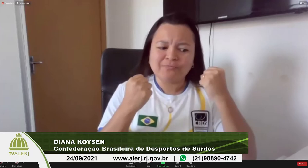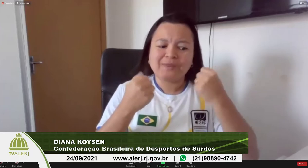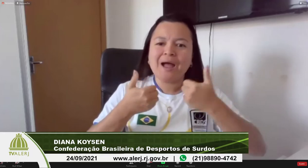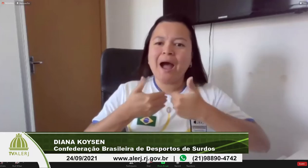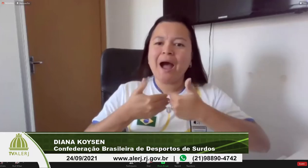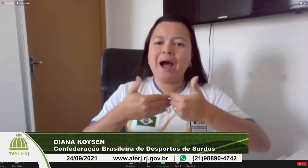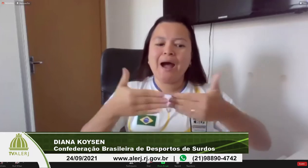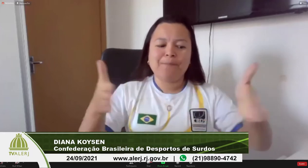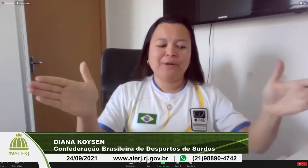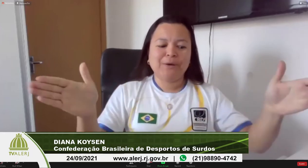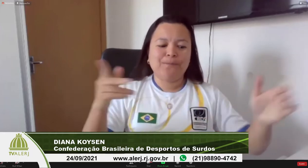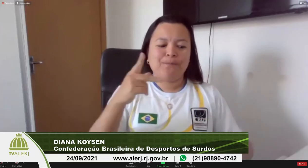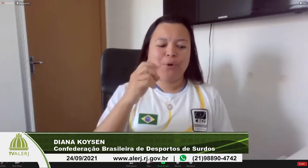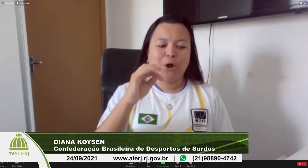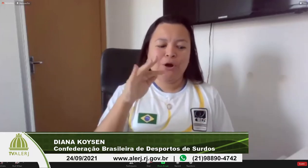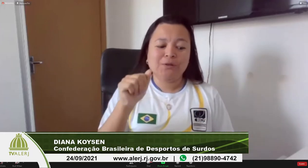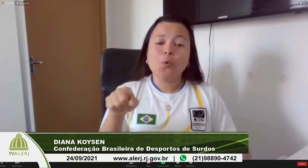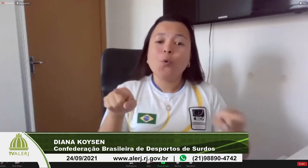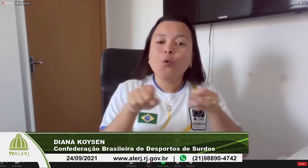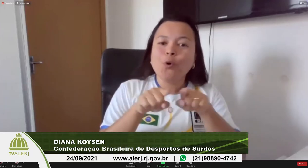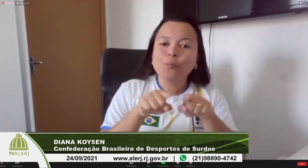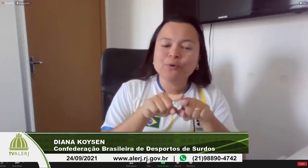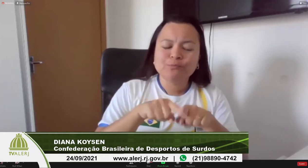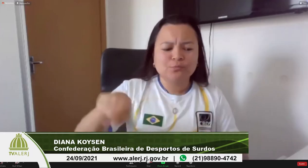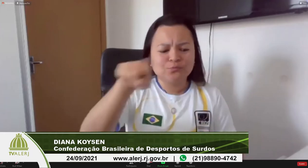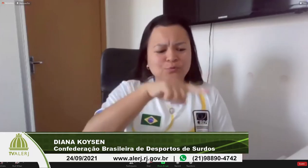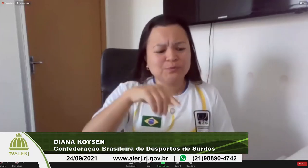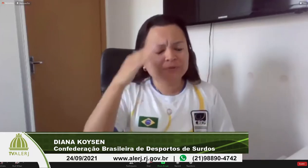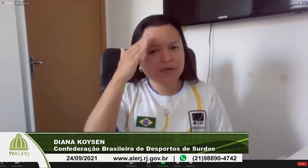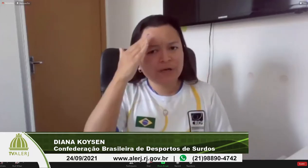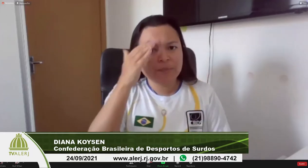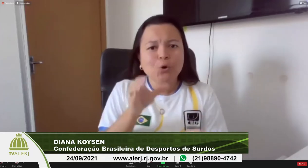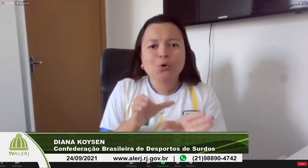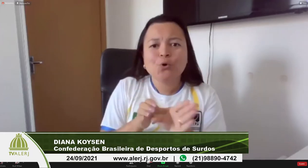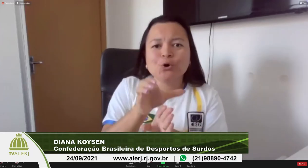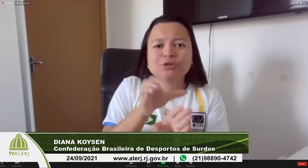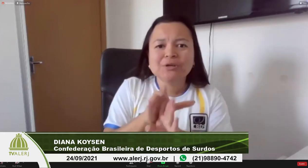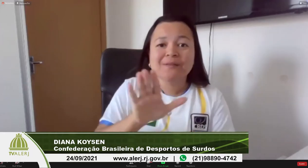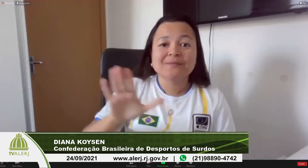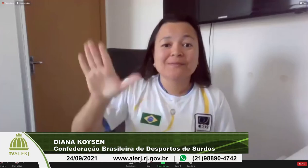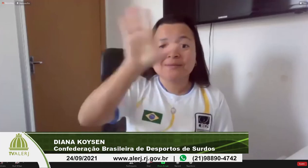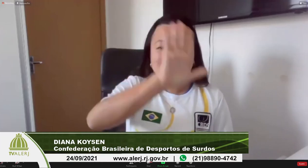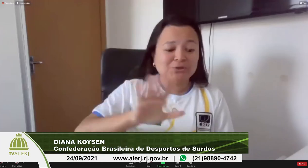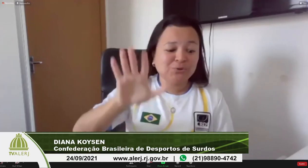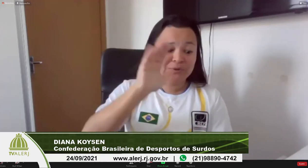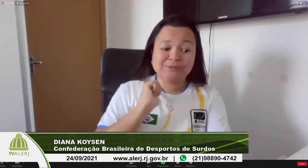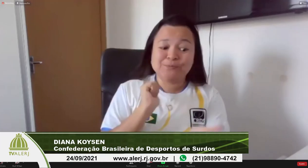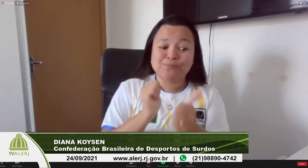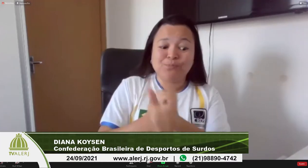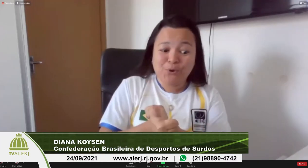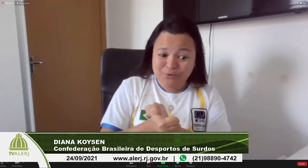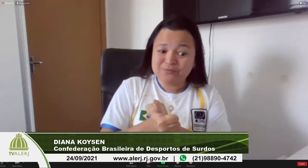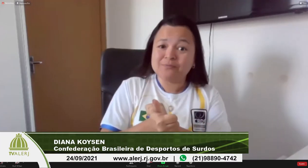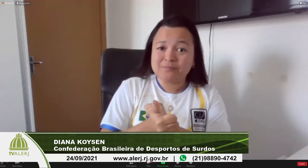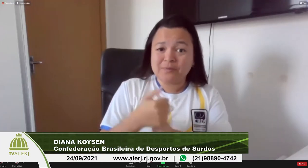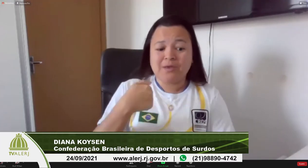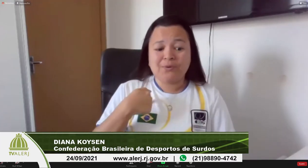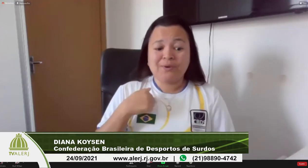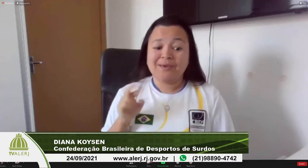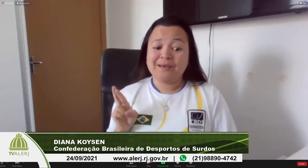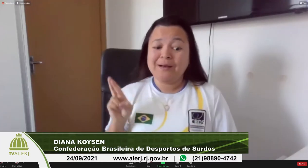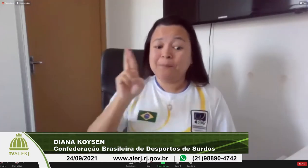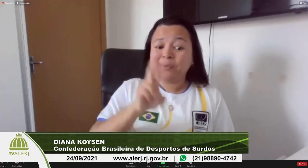visibilidade ela é muito importante pois ela traz força ao nosso movimento né vocês sabem que